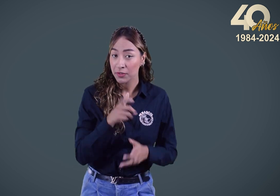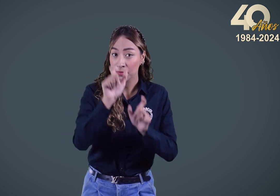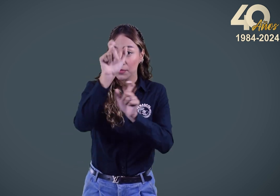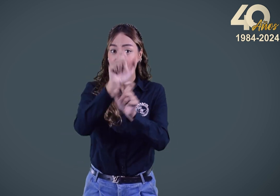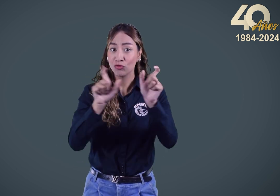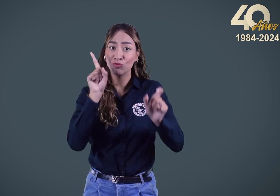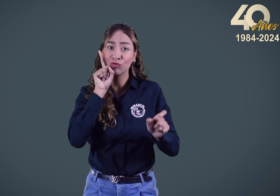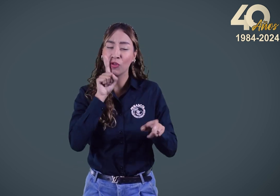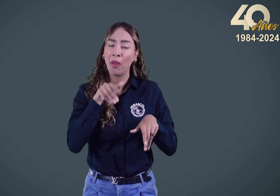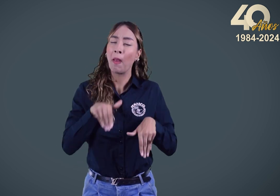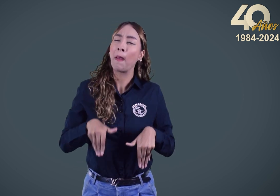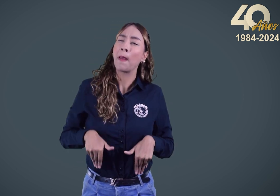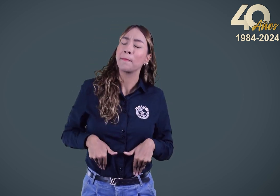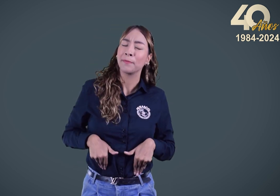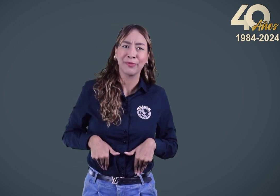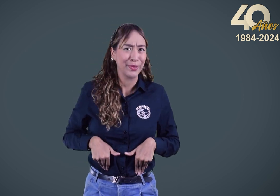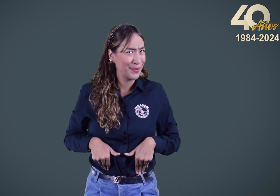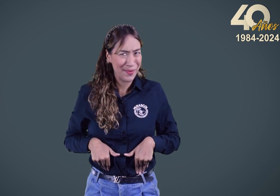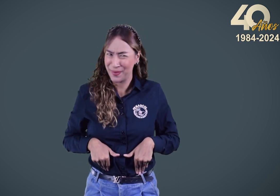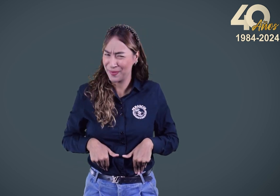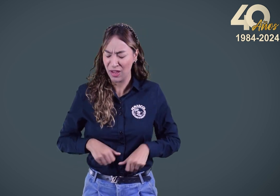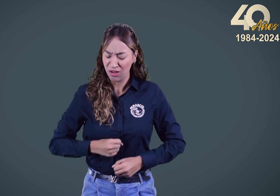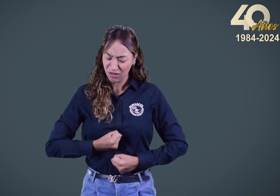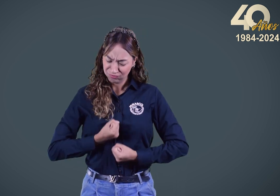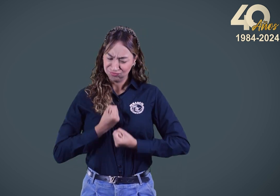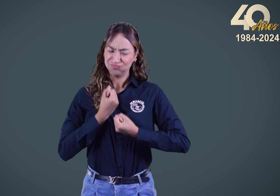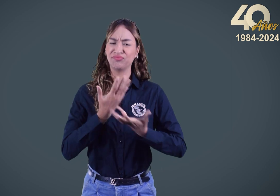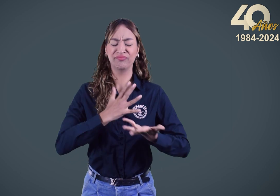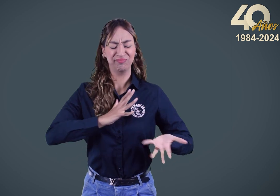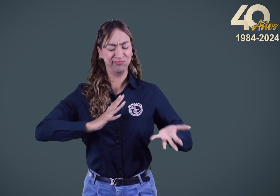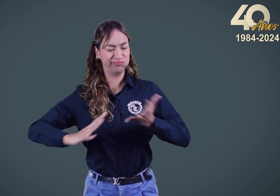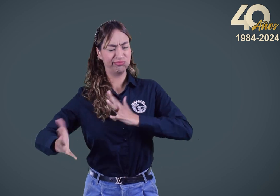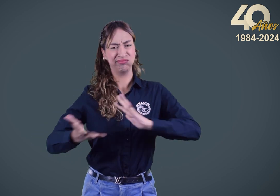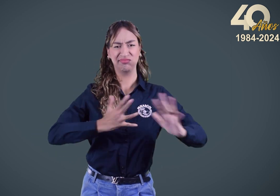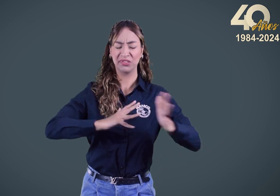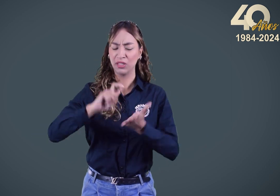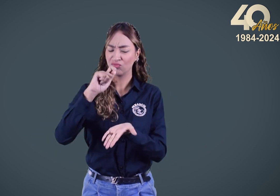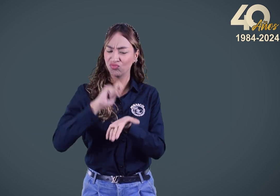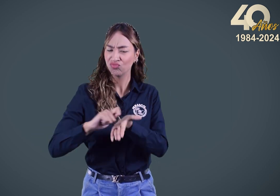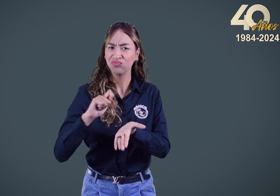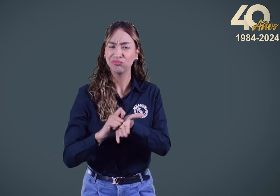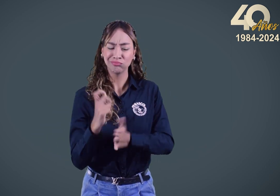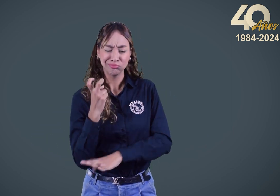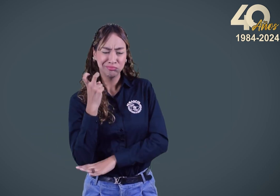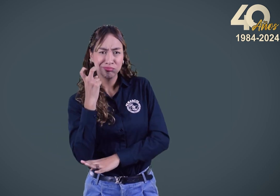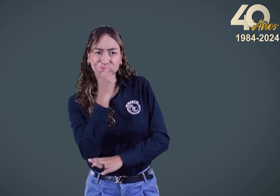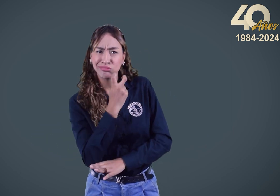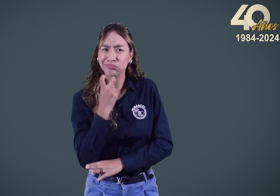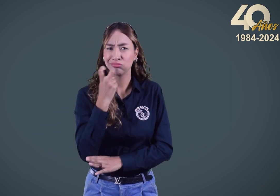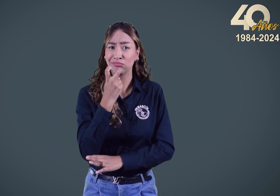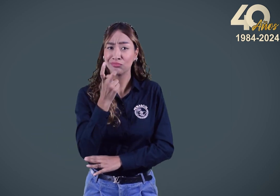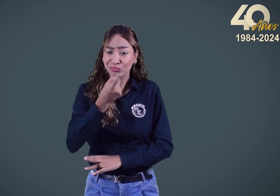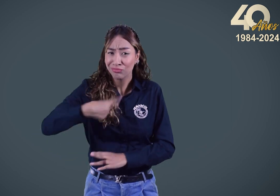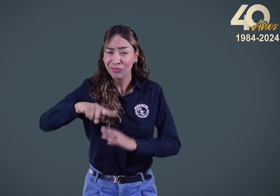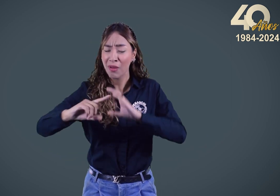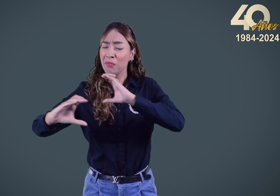Con esto, las personas sordas pueden levantar sus manos y usar la lengua de señas, en español escrito, u